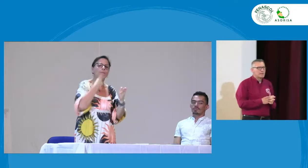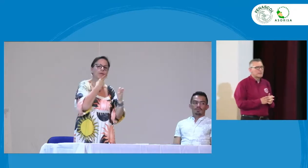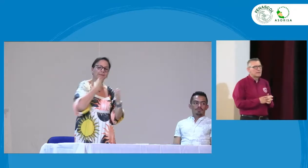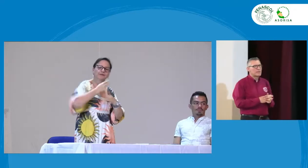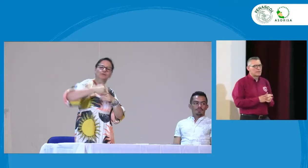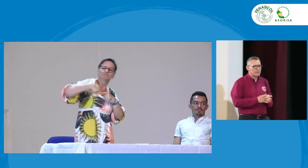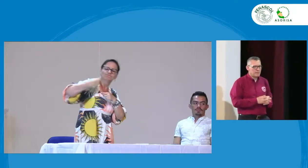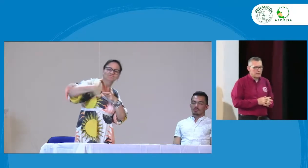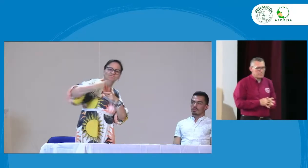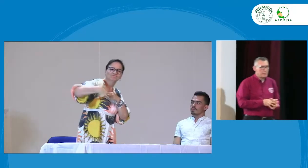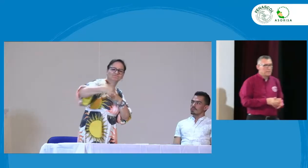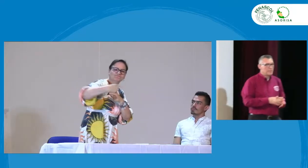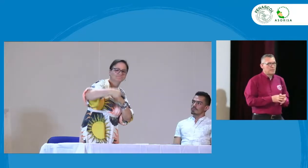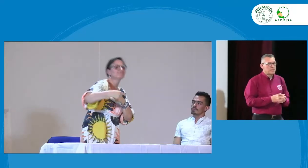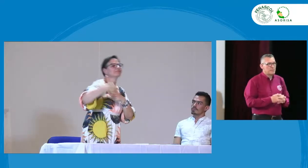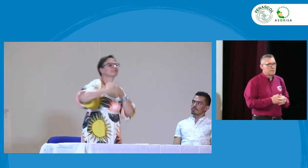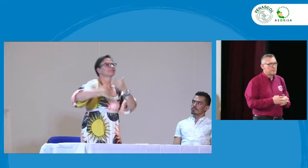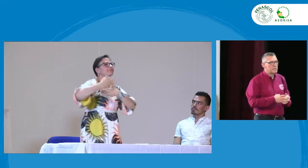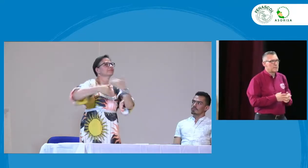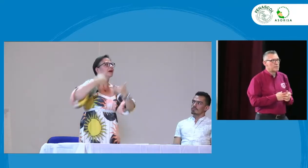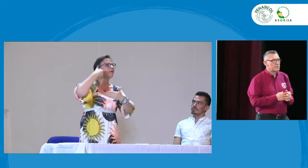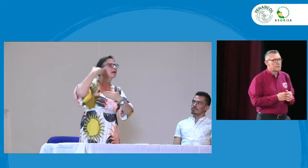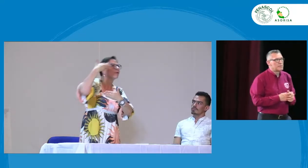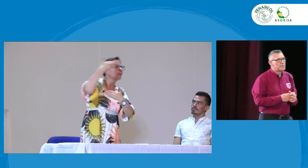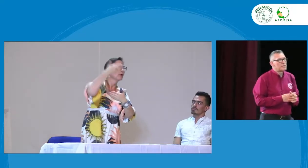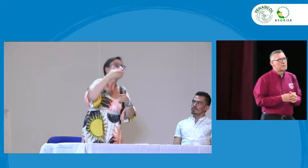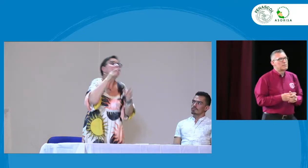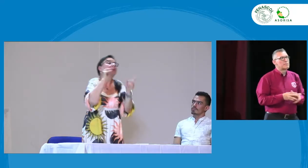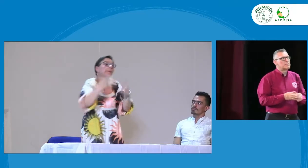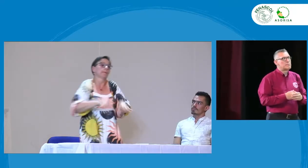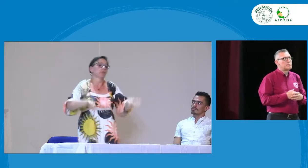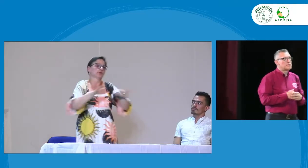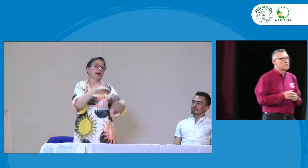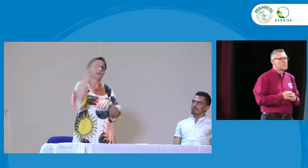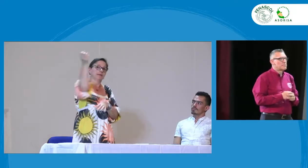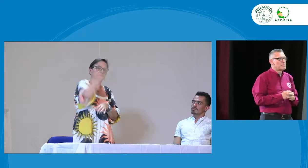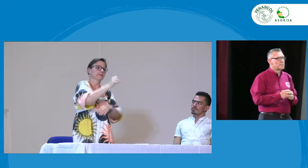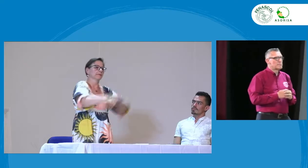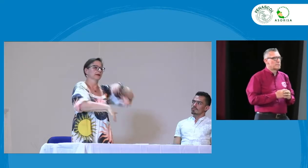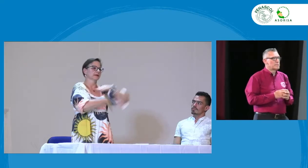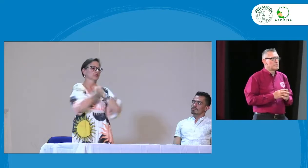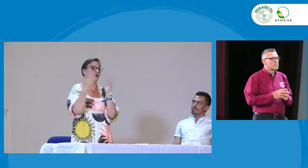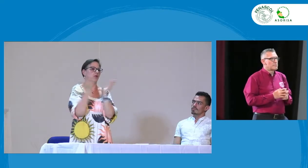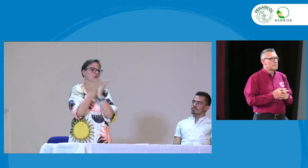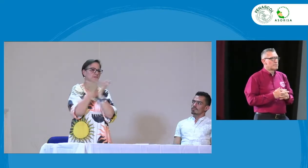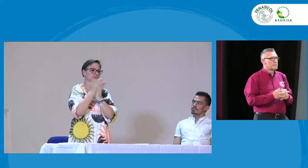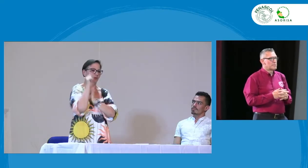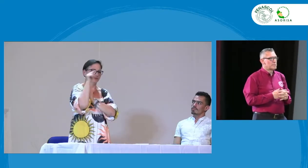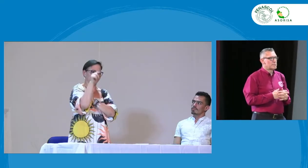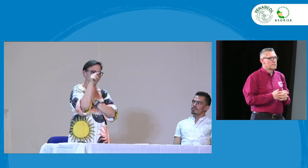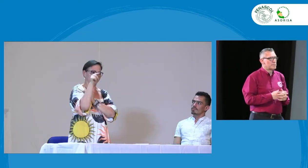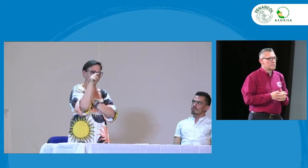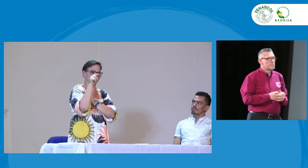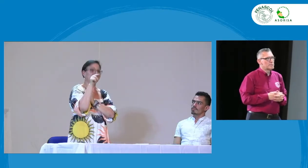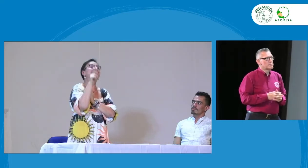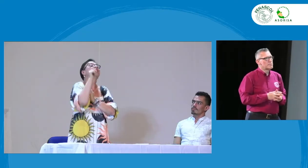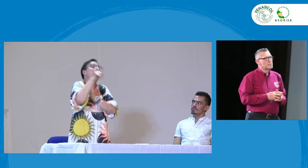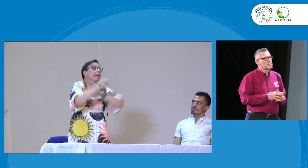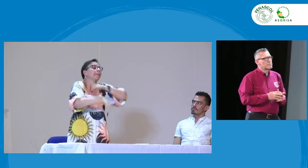distintos invitados que se comprometan para hacer reuniones periódicas y además tener la participación del